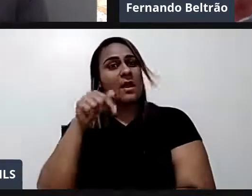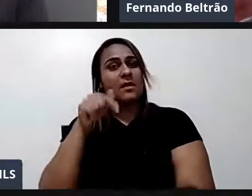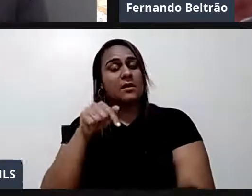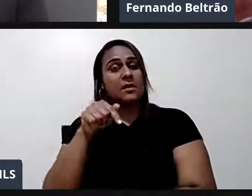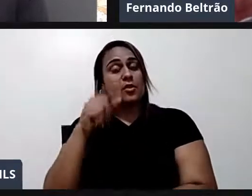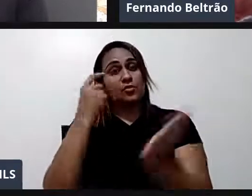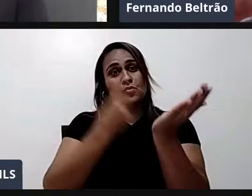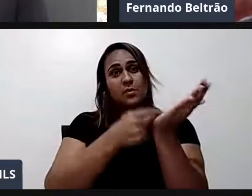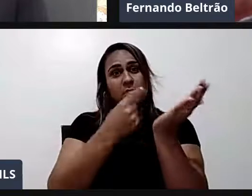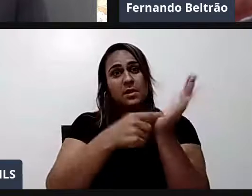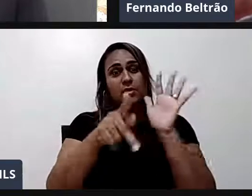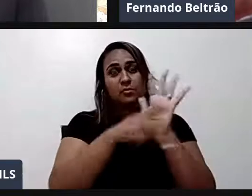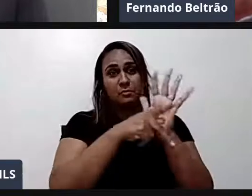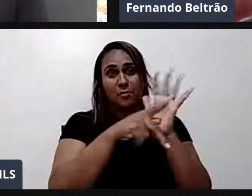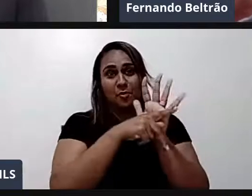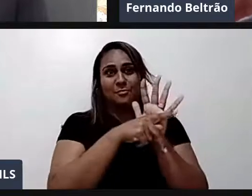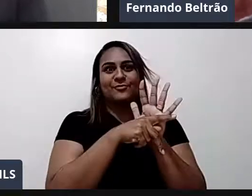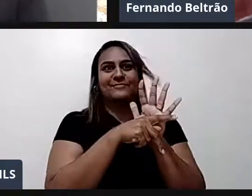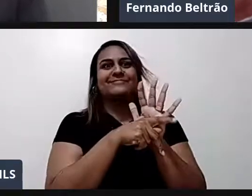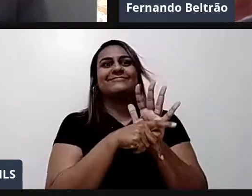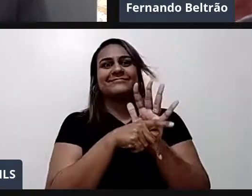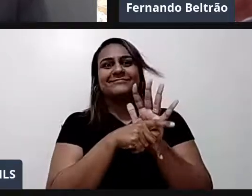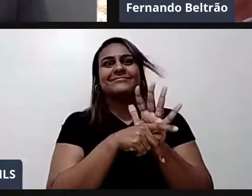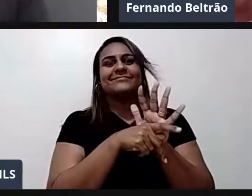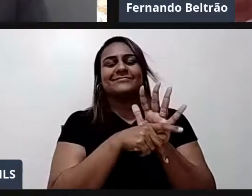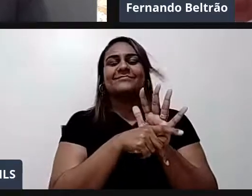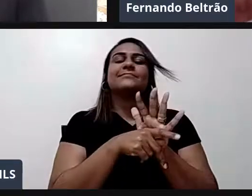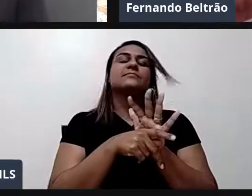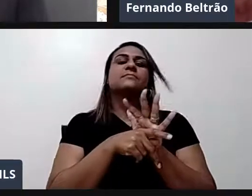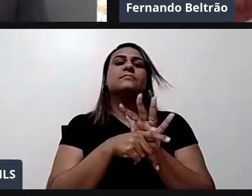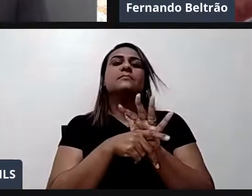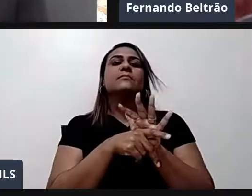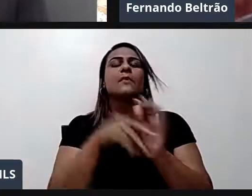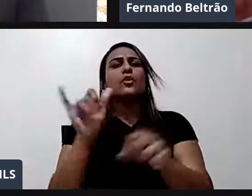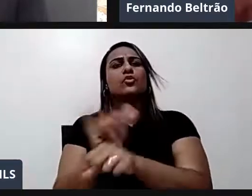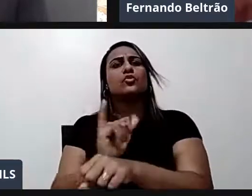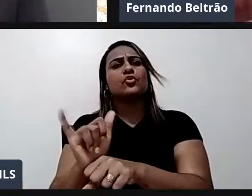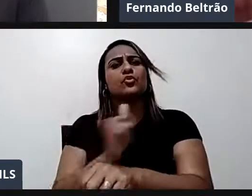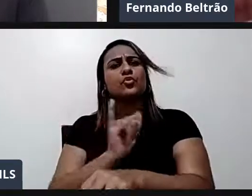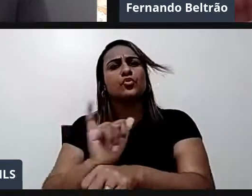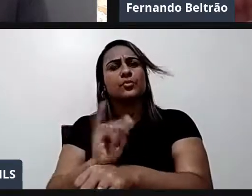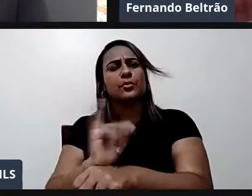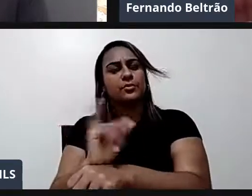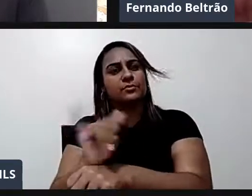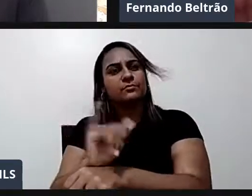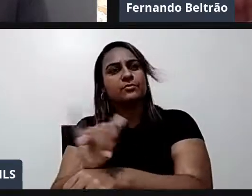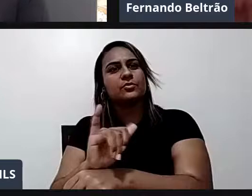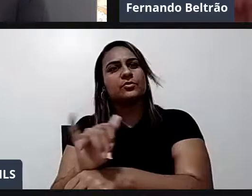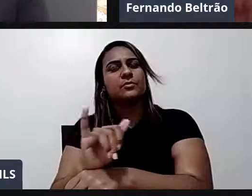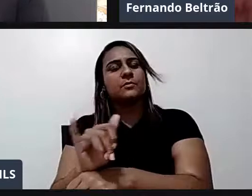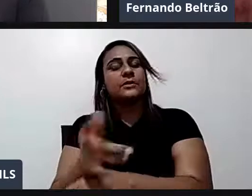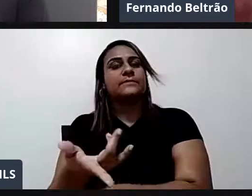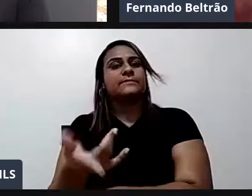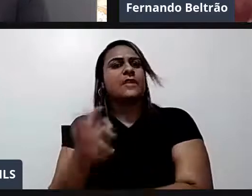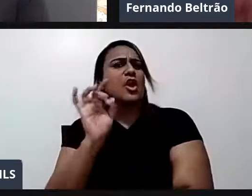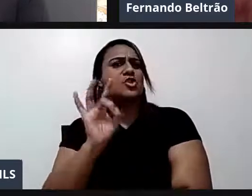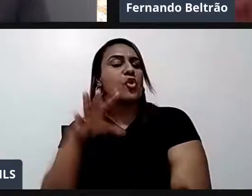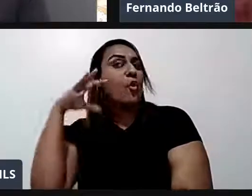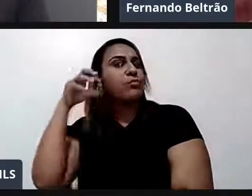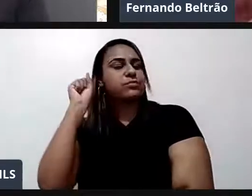o áudio. É. Você pode. Quando terminar essa aula. Pegar só o áudio. Então. muita gente. Que está acessando. Somente o áudio. Já está bom para